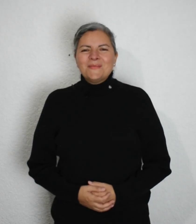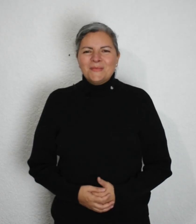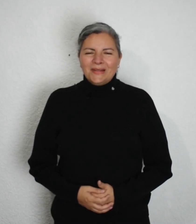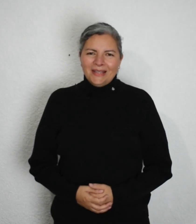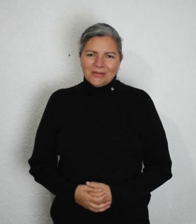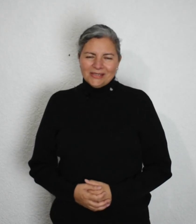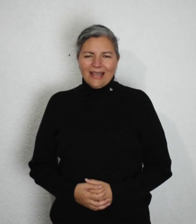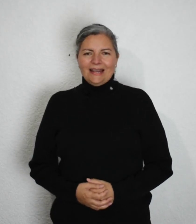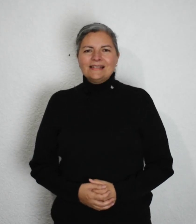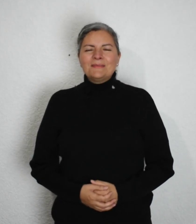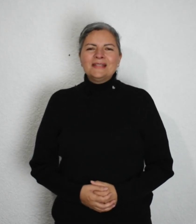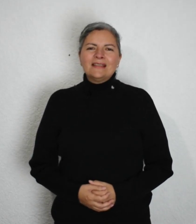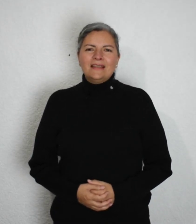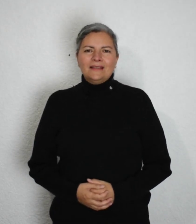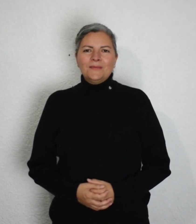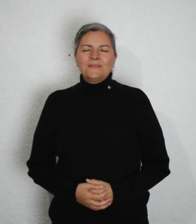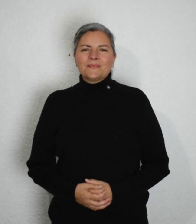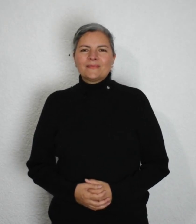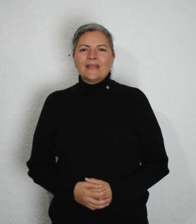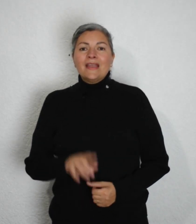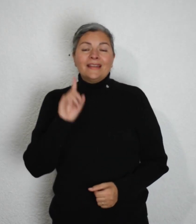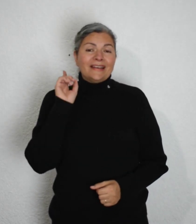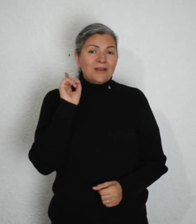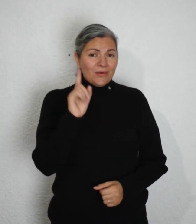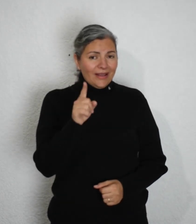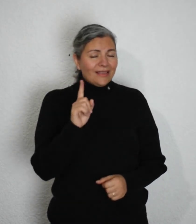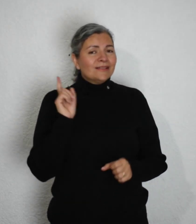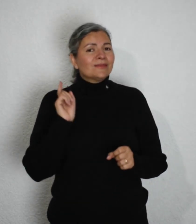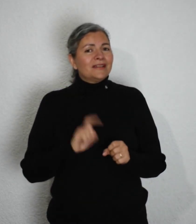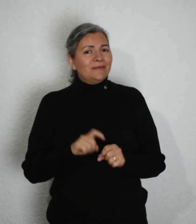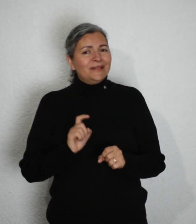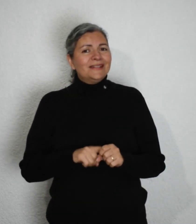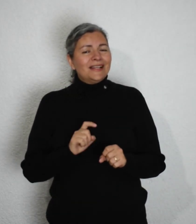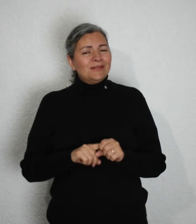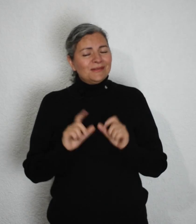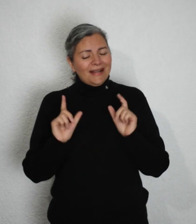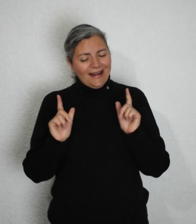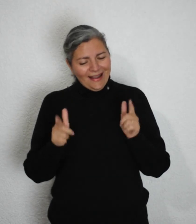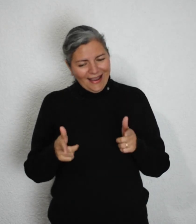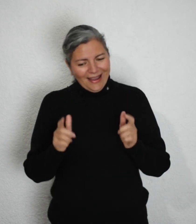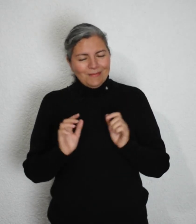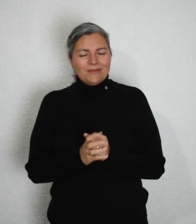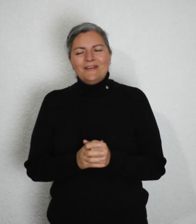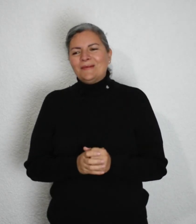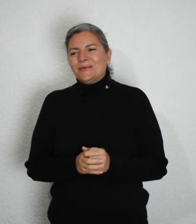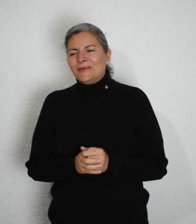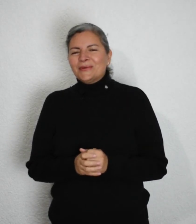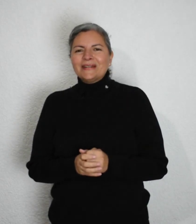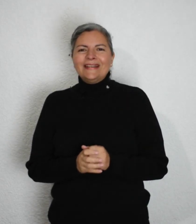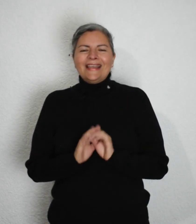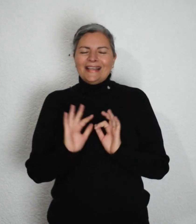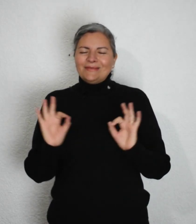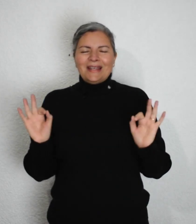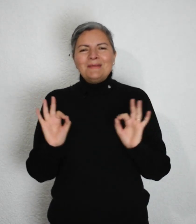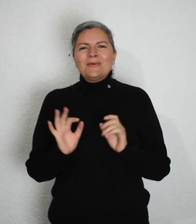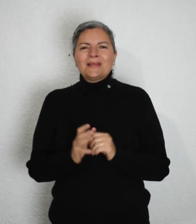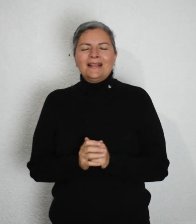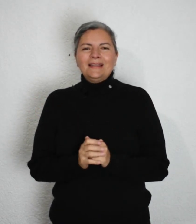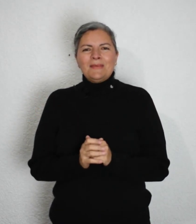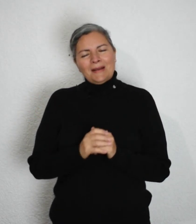Bienvenidos a LSM Enseñando. Recuerden suscribirse a nuestro canal, por favor. Es bien importante para